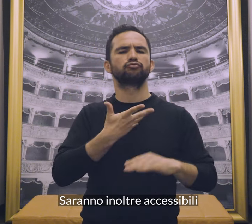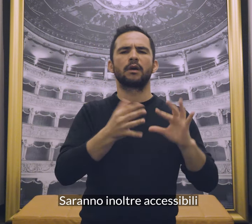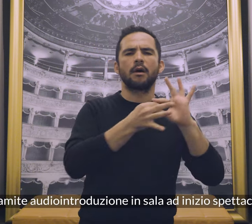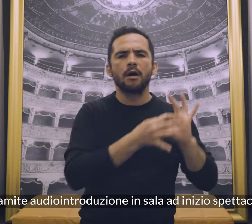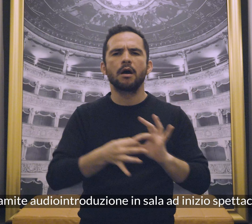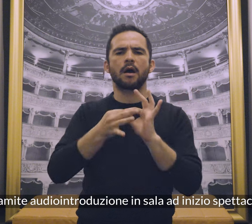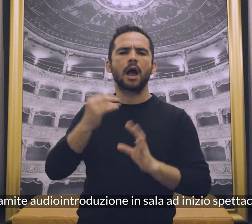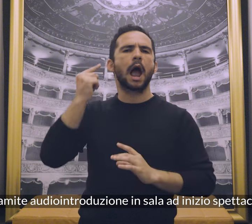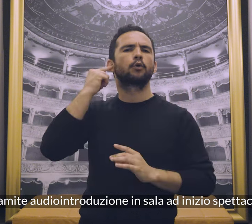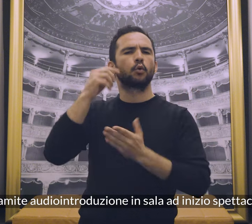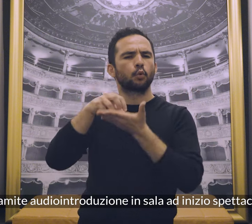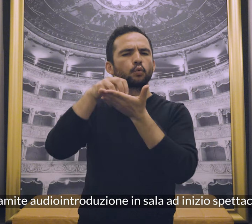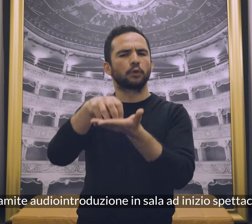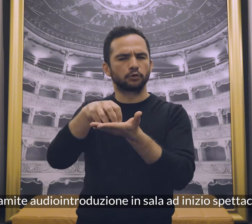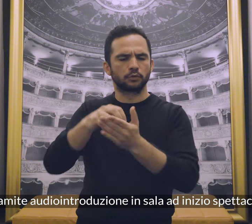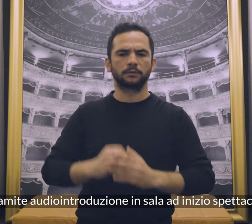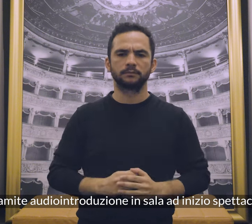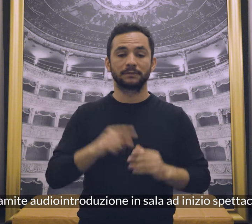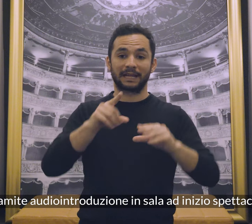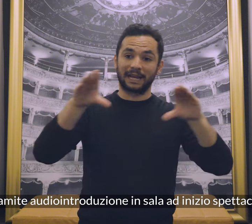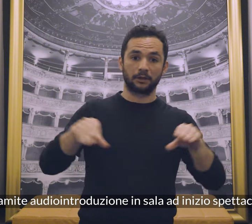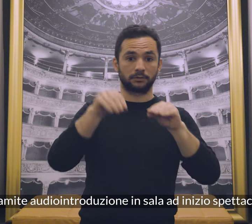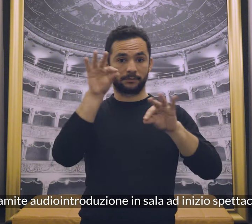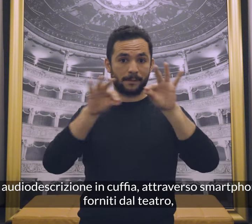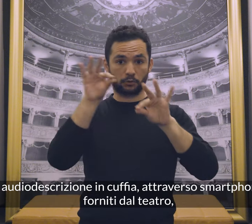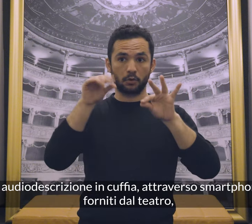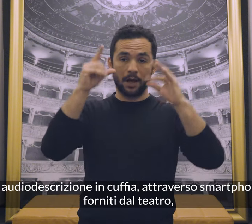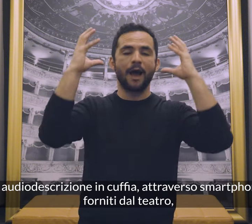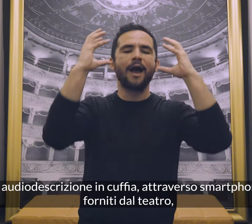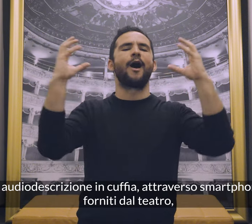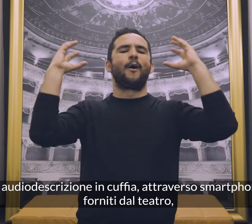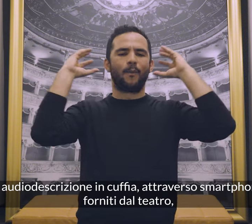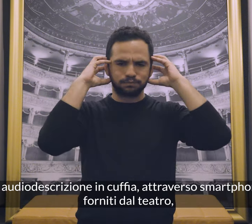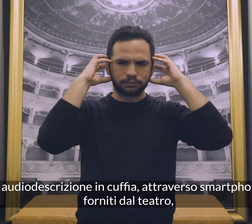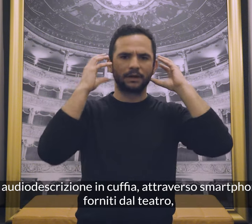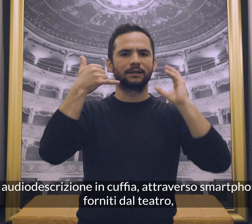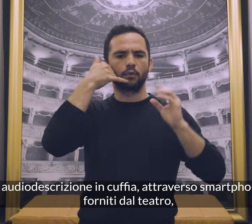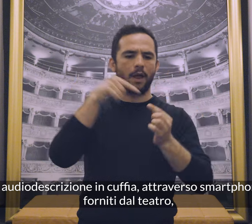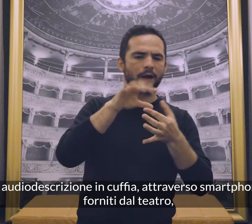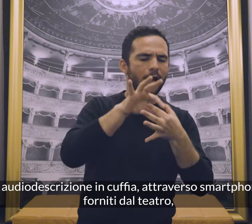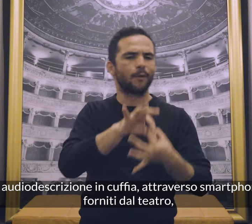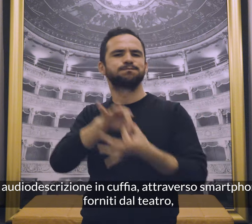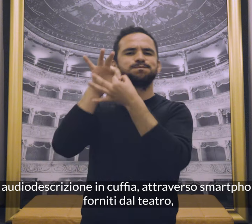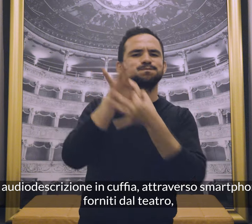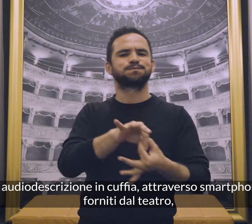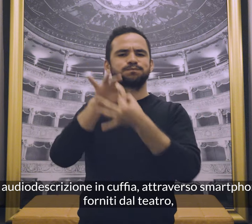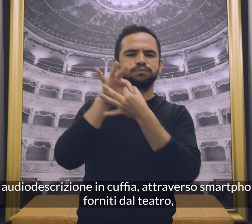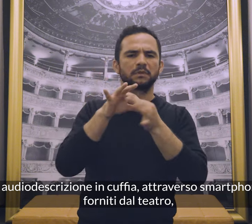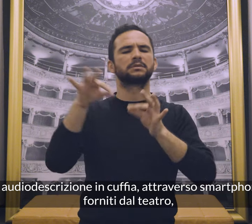tramite audio introduzione in sala ad inizio spettacolo e audiodescrizione in cuffia attraverso smartphone forniti dal